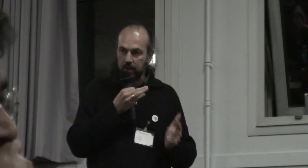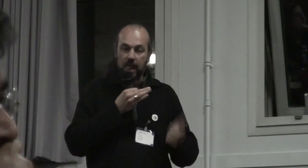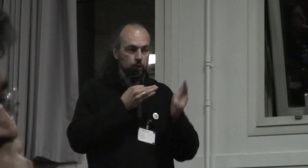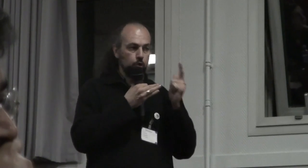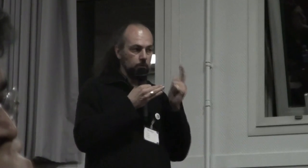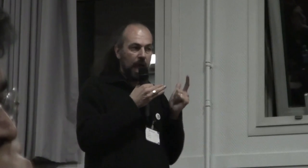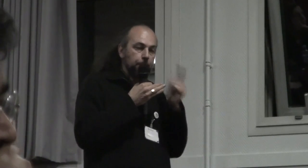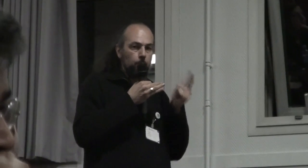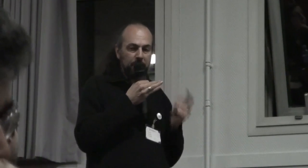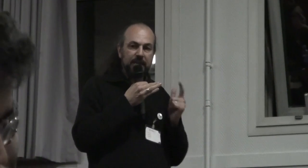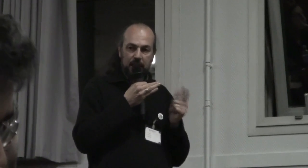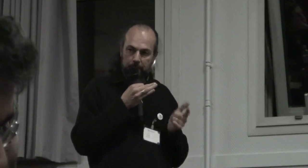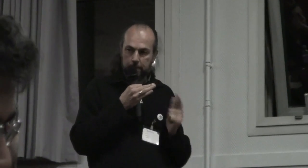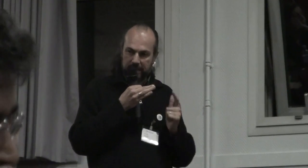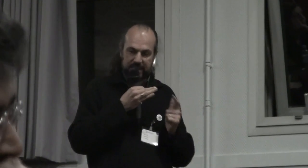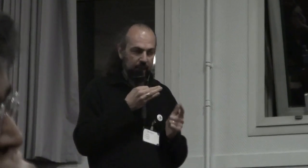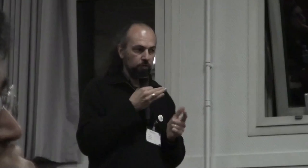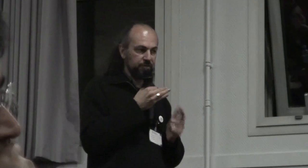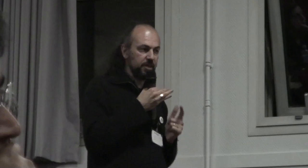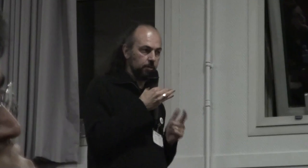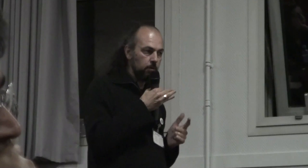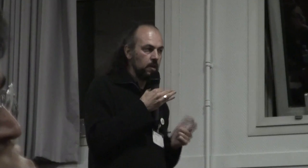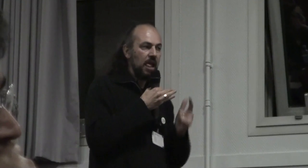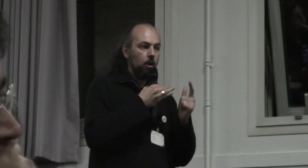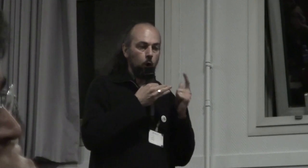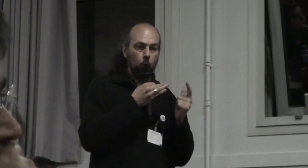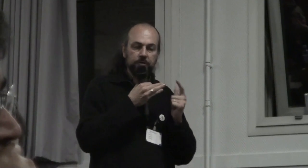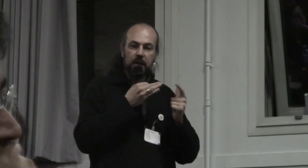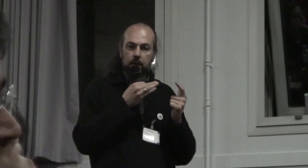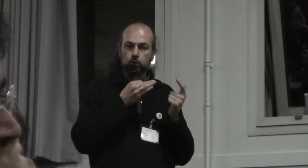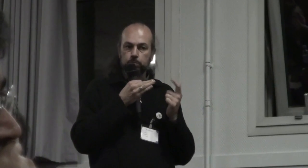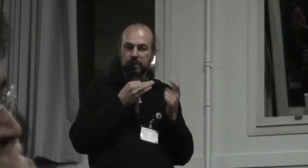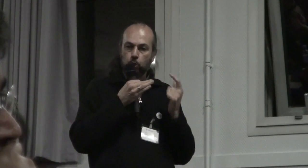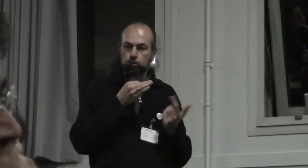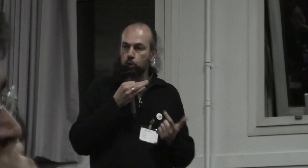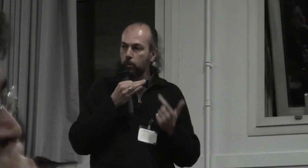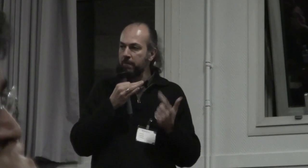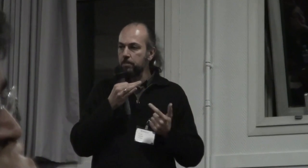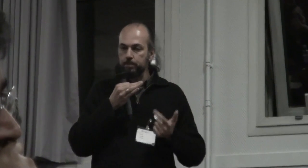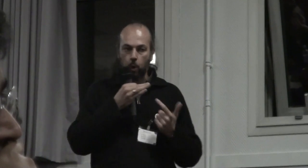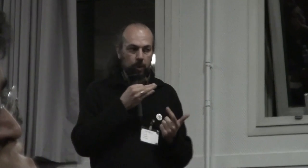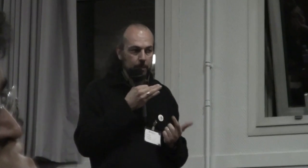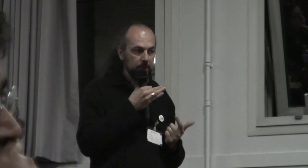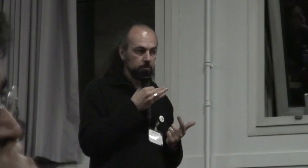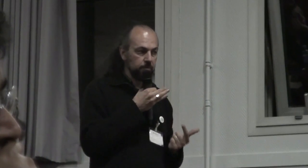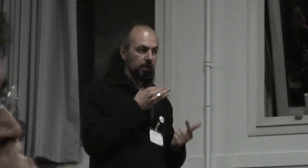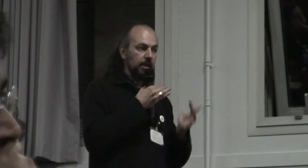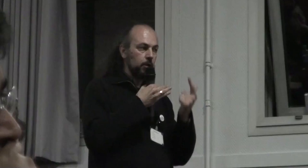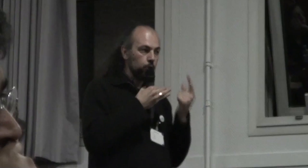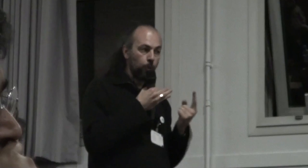d'à peu près la même manière finalement on a peut-être deux mêmes problèmes le